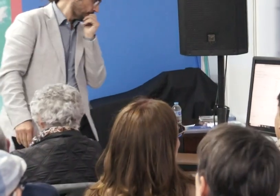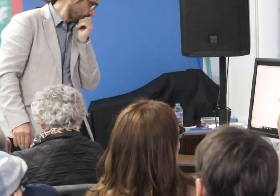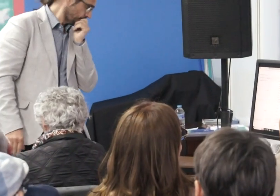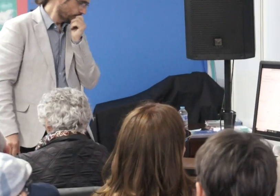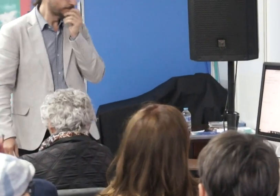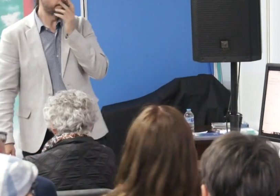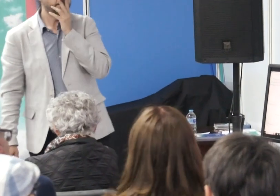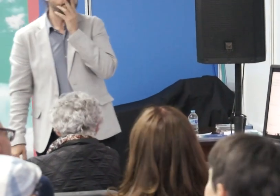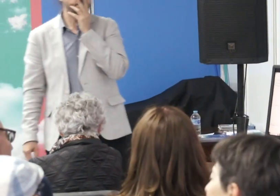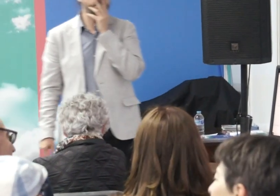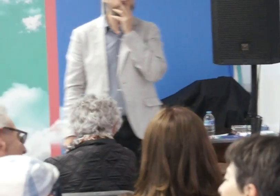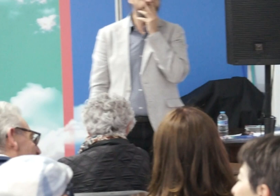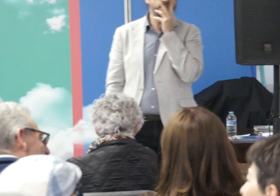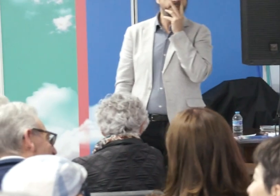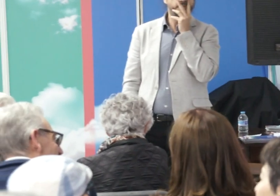¿Todo?